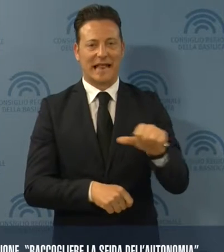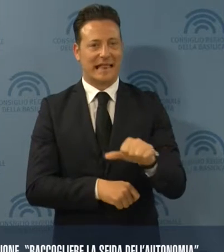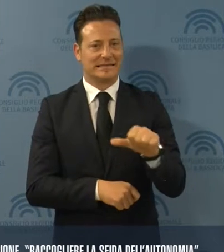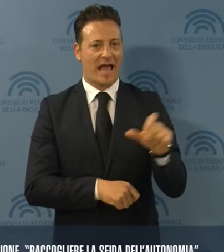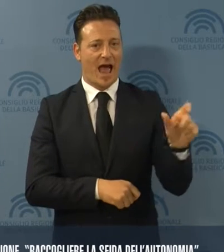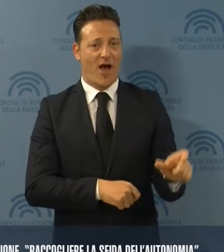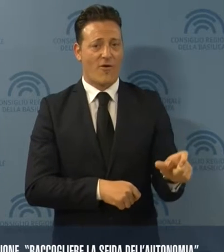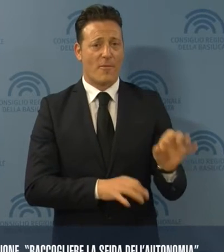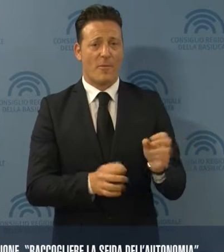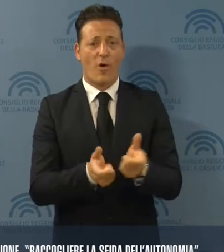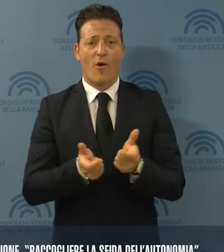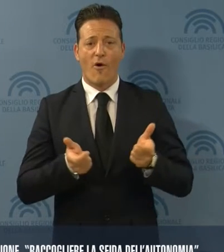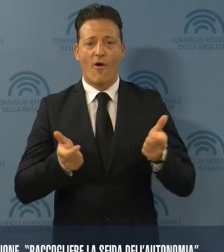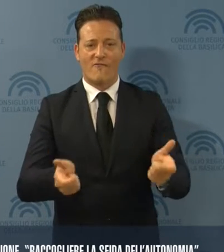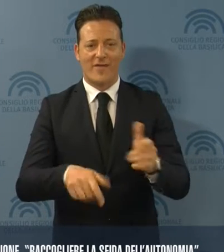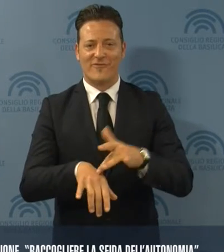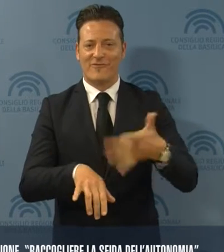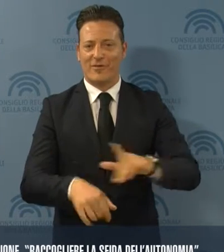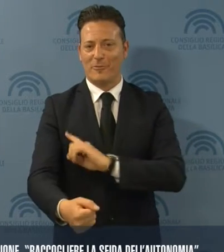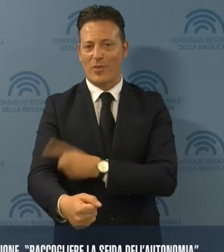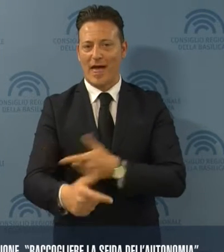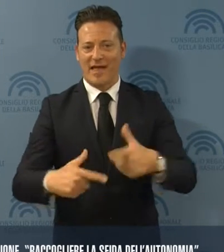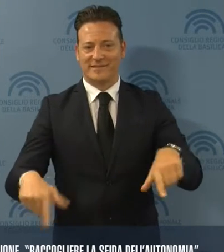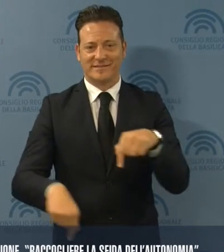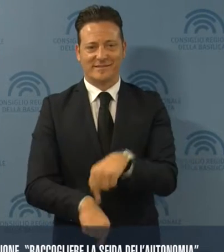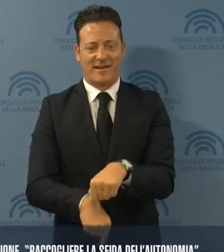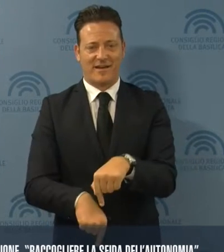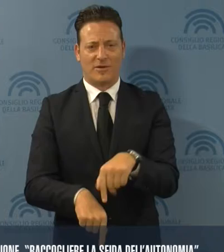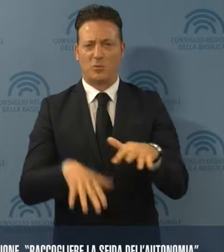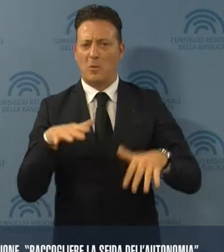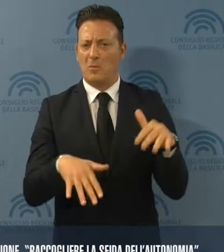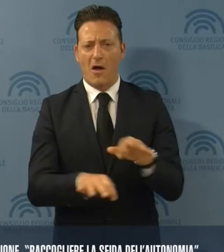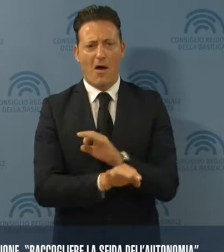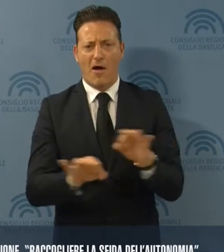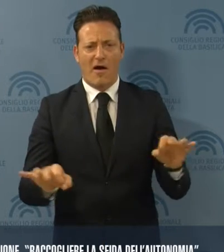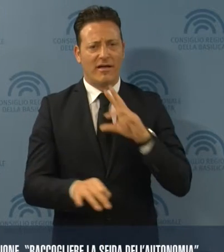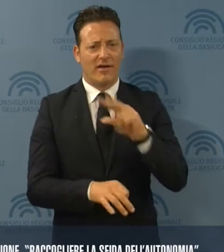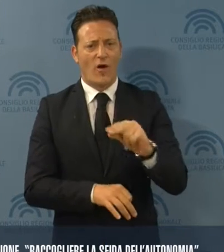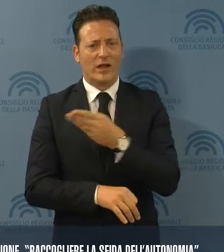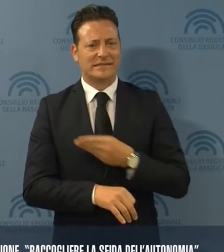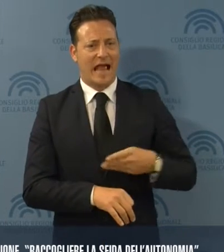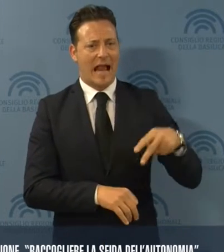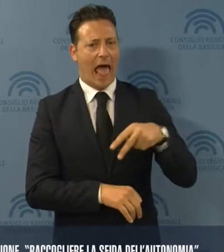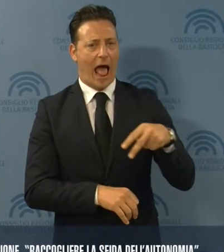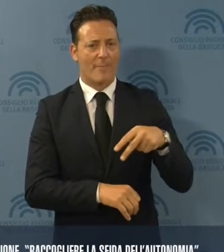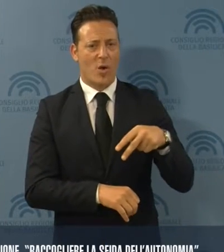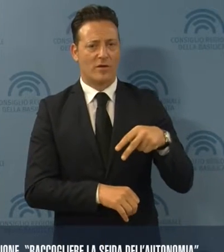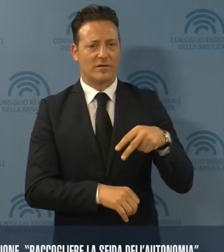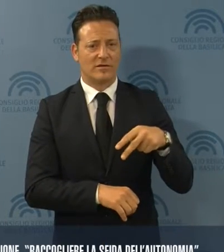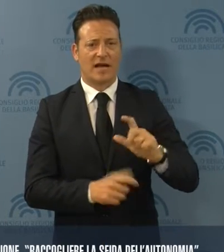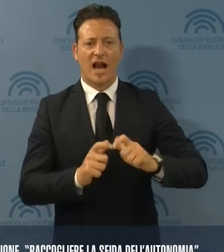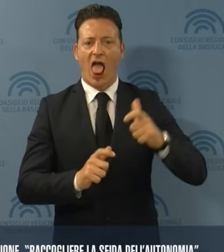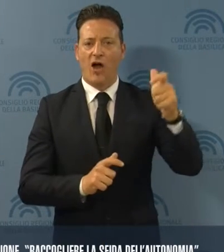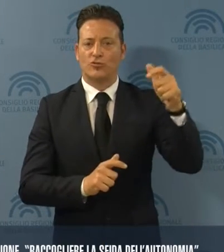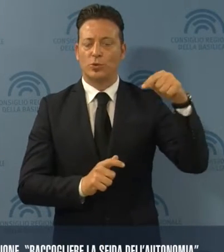'Arsiero nel convegno svoltosi a Potenza. Nessun dubbio ha sottolineato il Consigliere Napoli che il